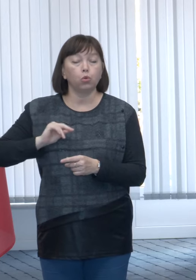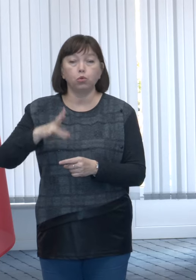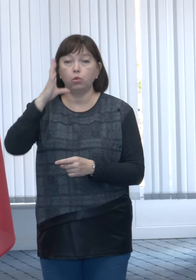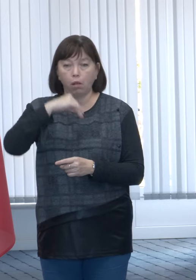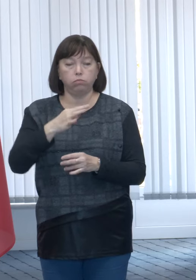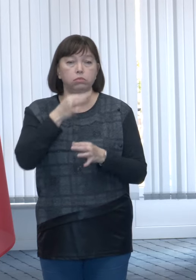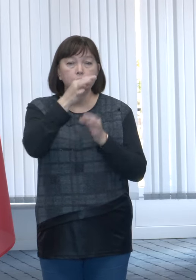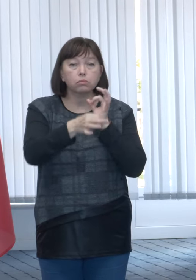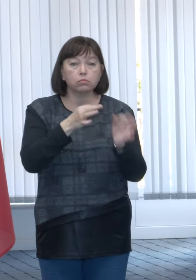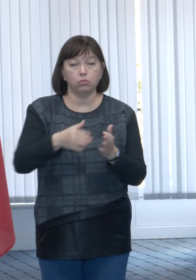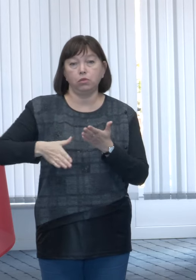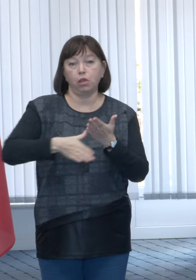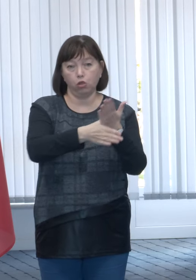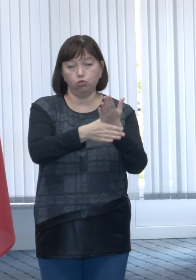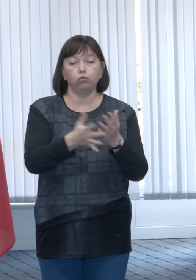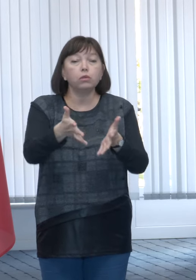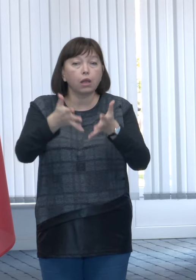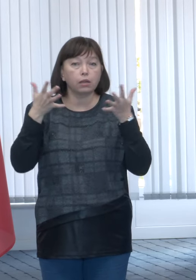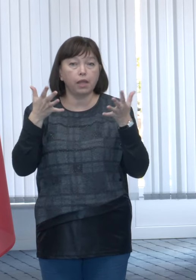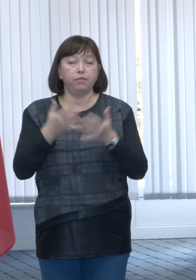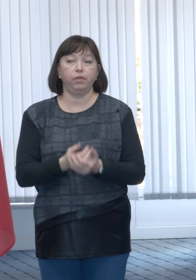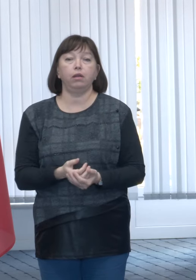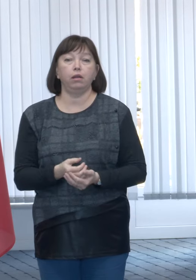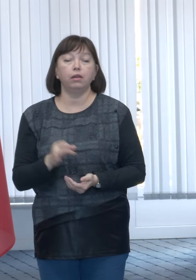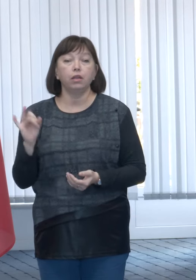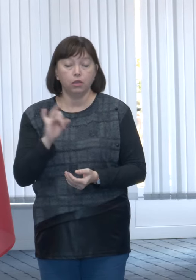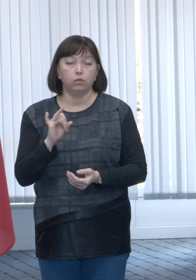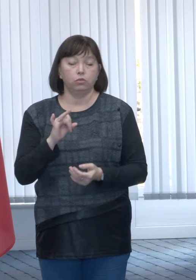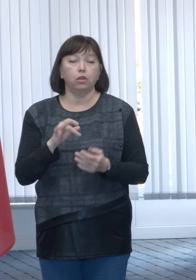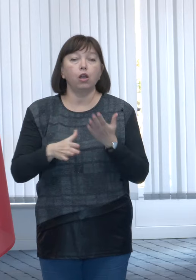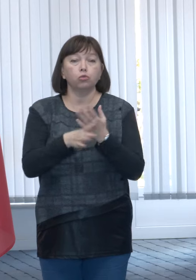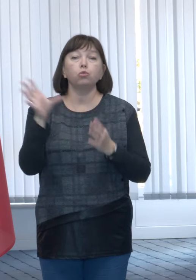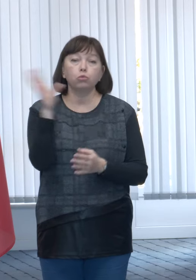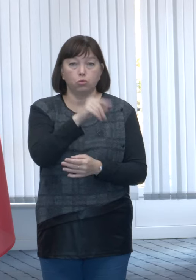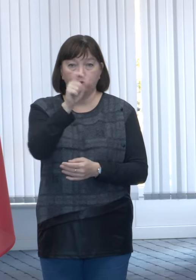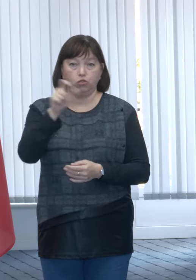reușit să răspundă, să ofere clarificări și îndrumări tuturor cetățenilor.